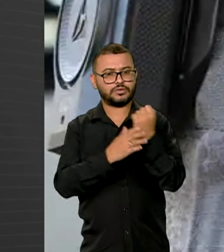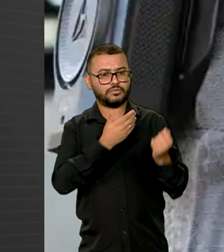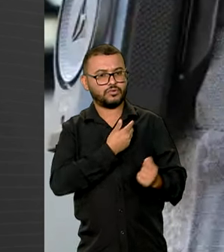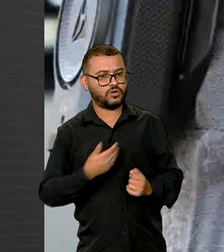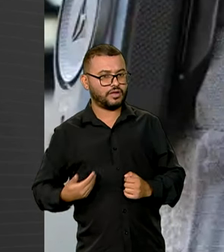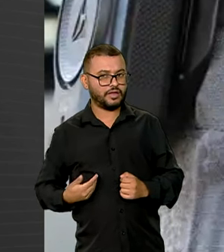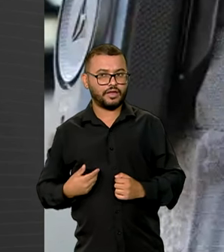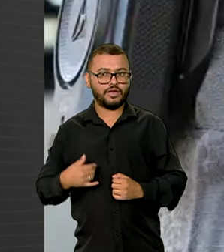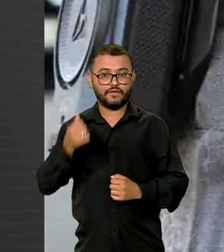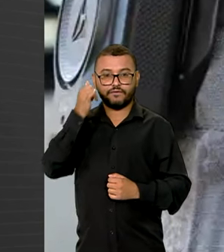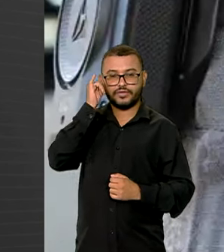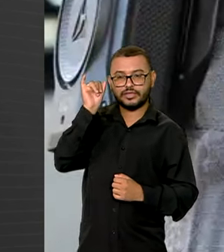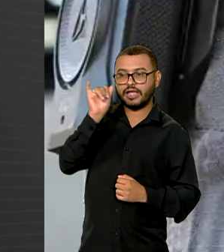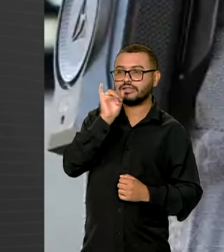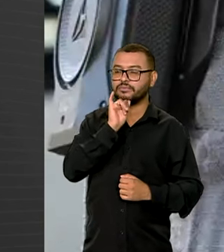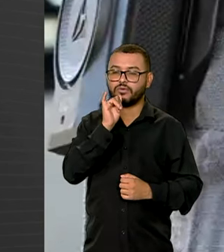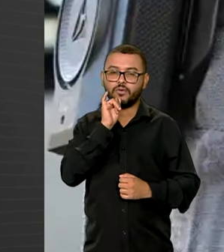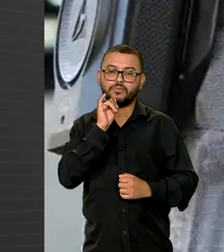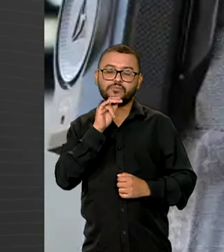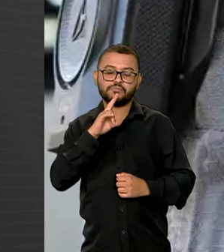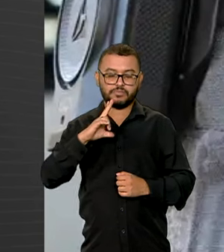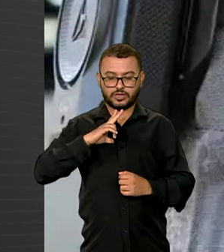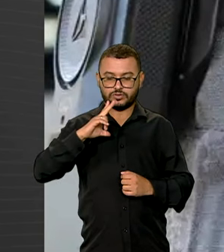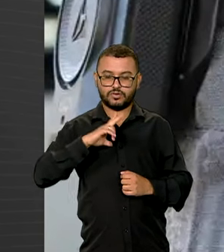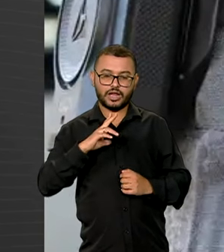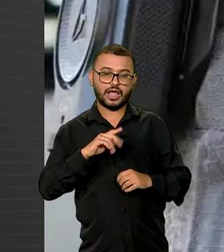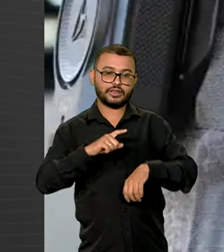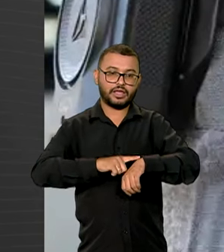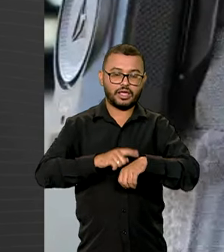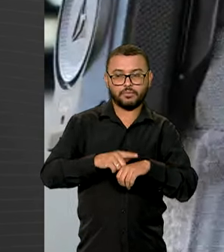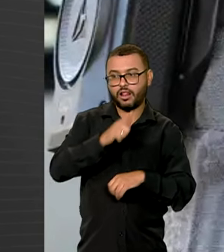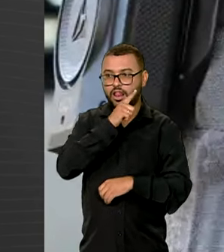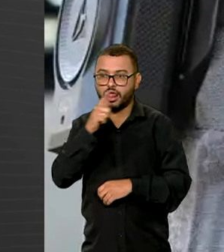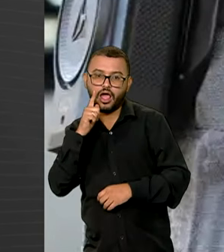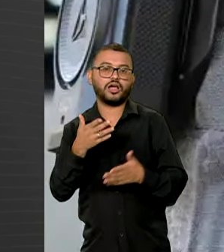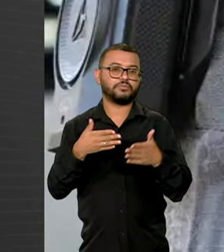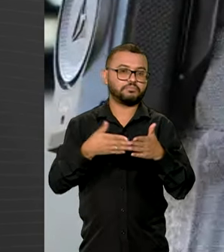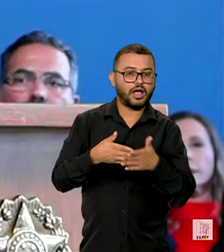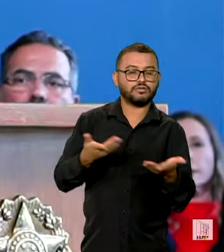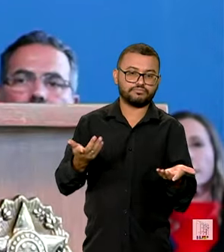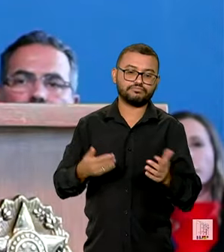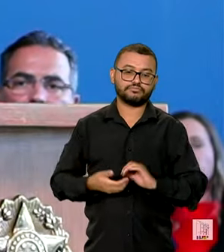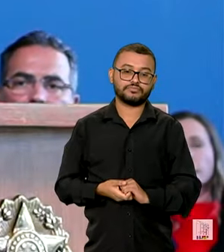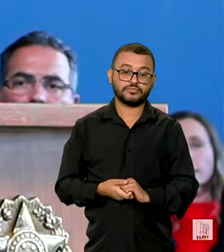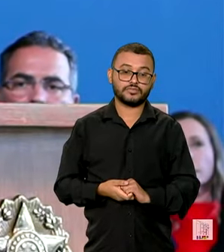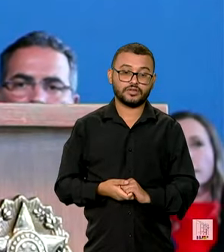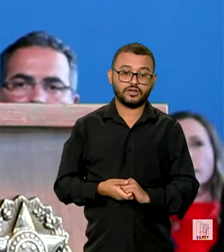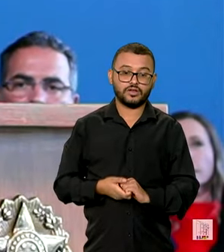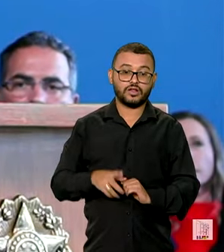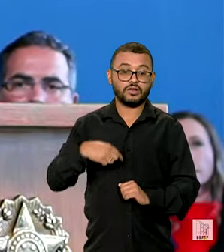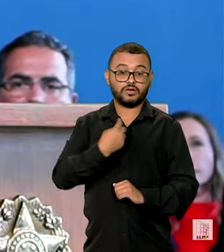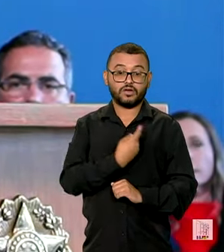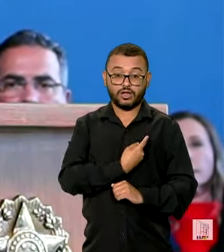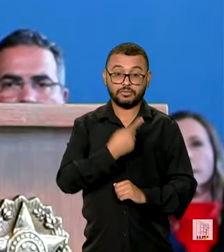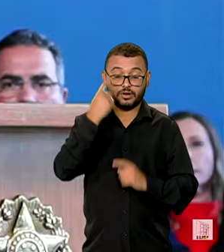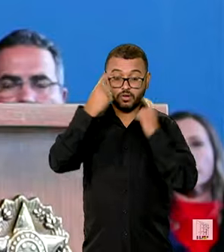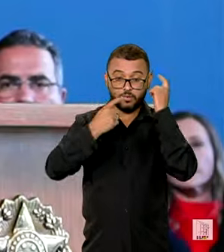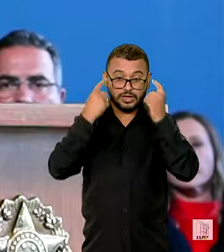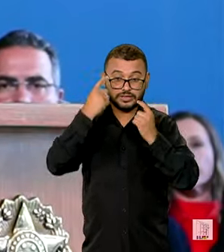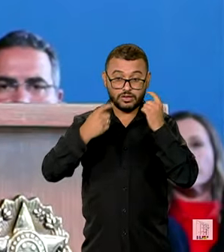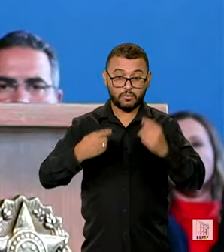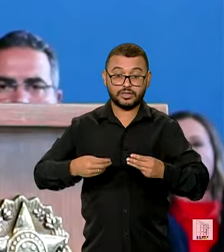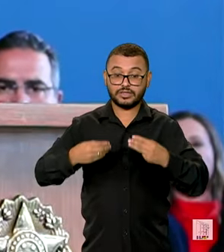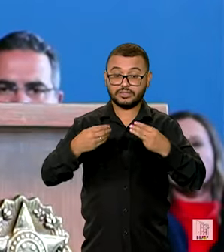preservar a intimidade ou privacidade durante as pausas e os intervalos de trabalho. A preocupação do Ministério é